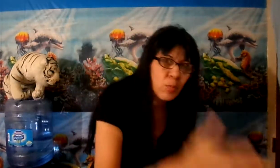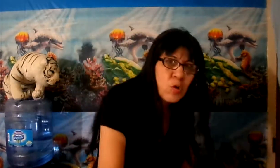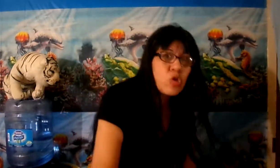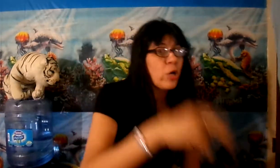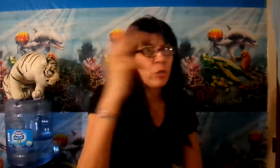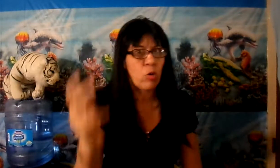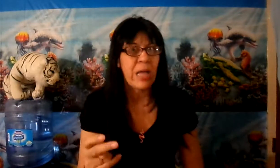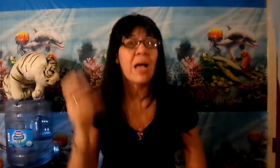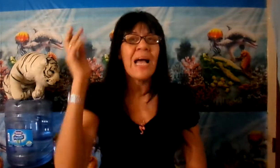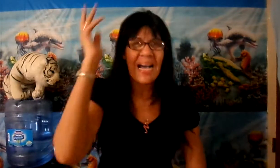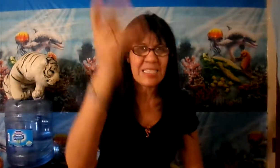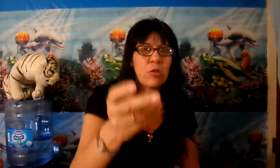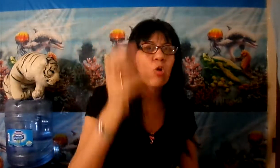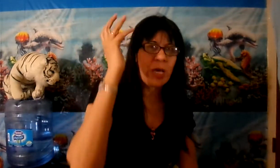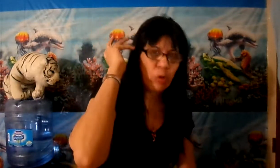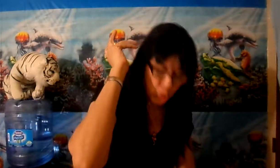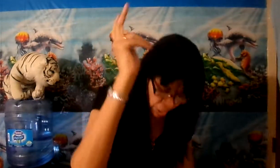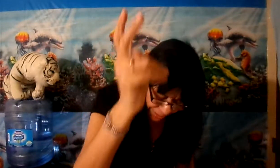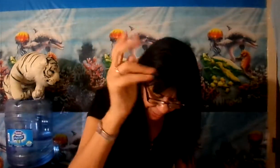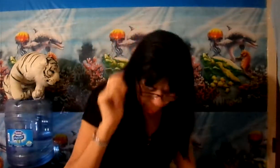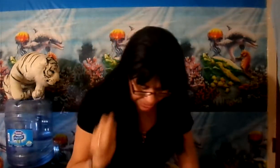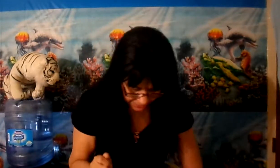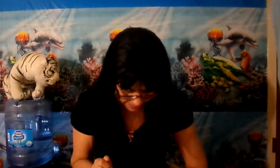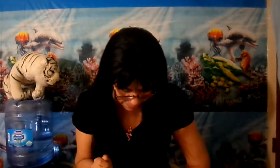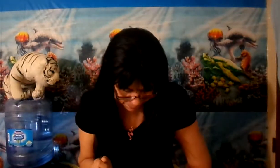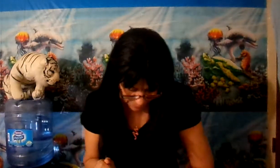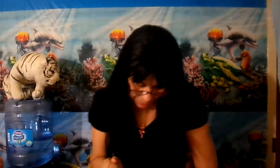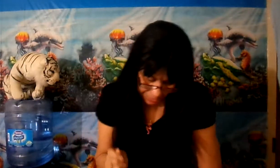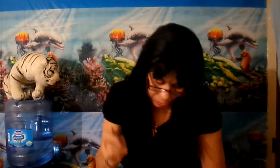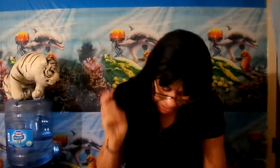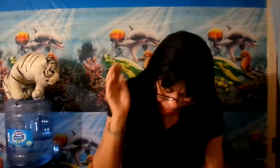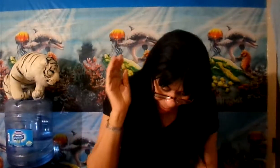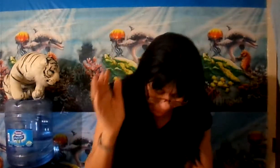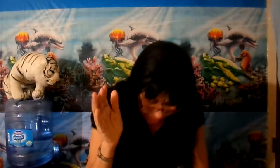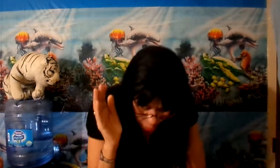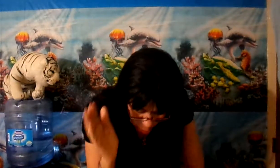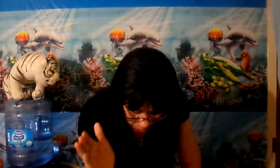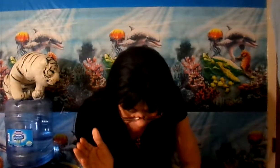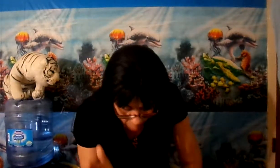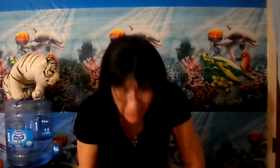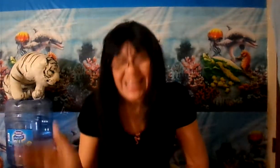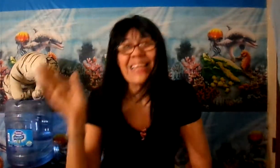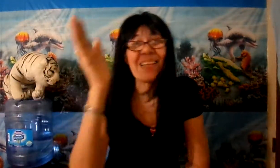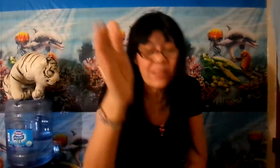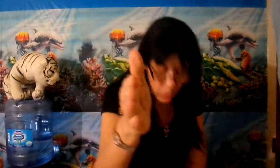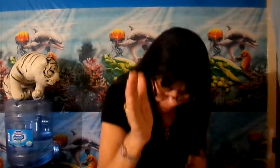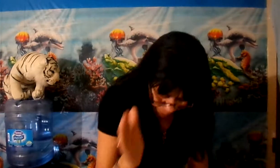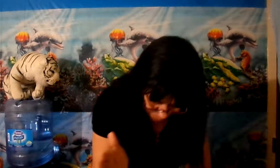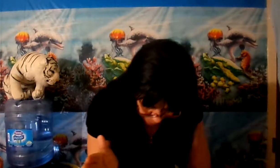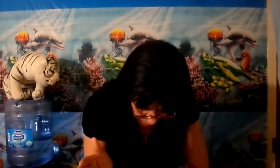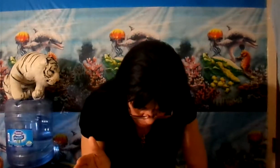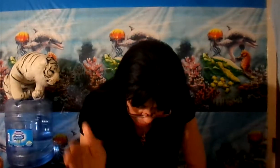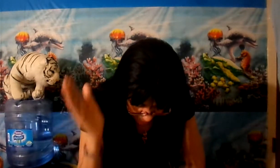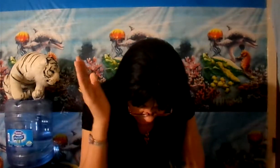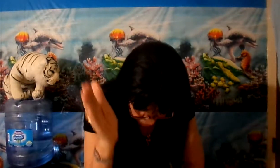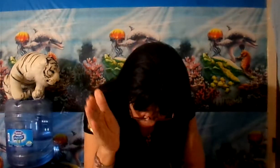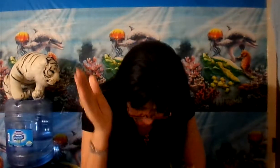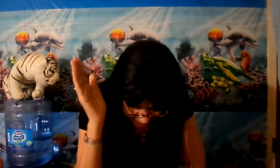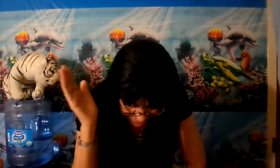mucho y no están haciendo lo que Dios los está mandando hacer. Entonces la maldad de los hombres provoca la ira de Dios. El libro de Génesis